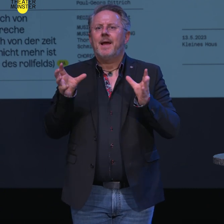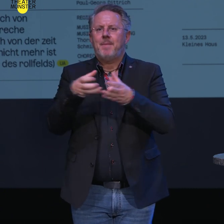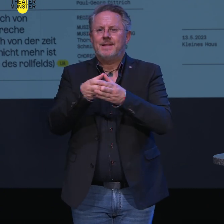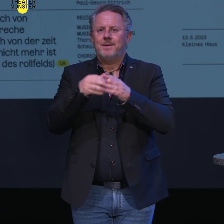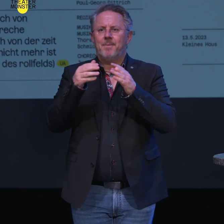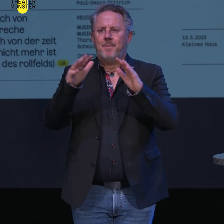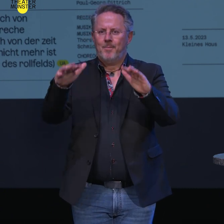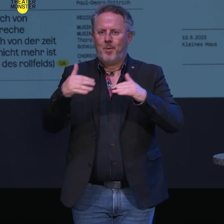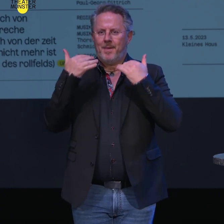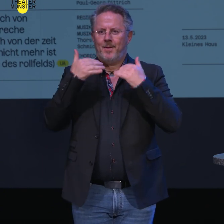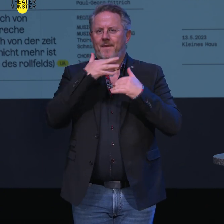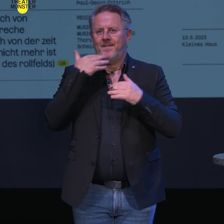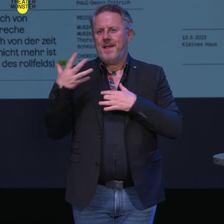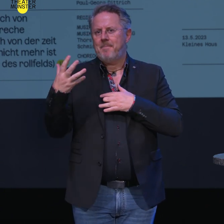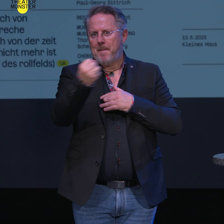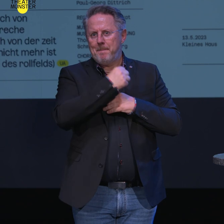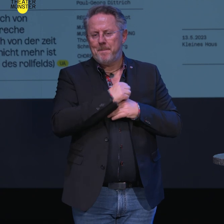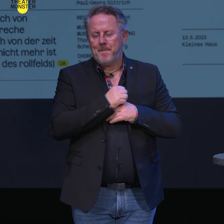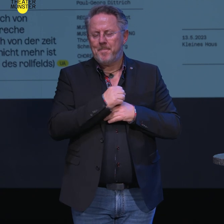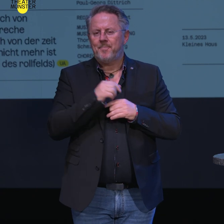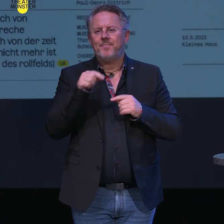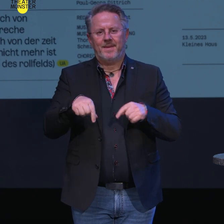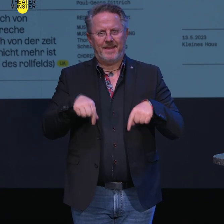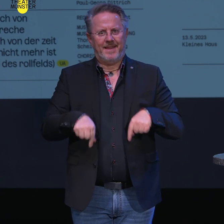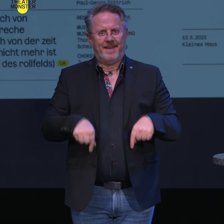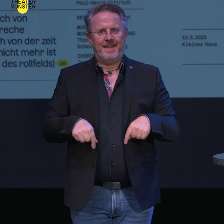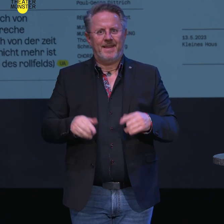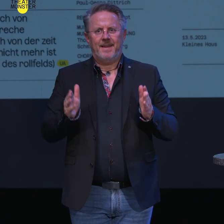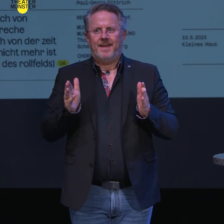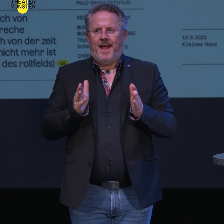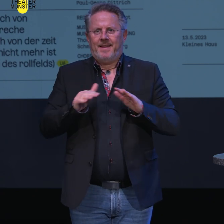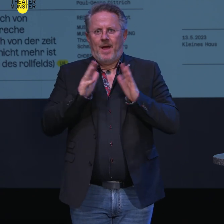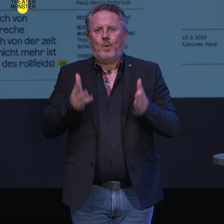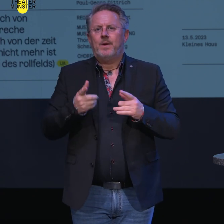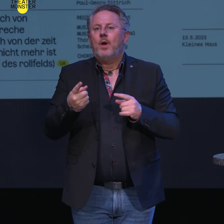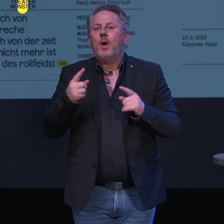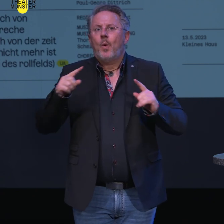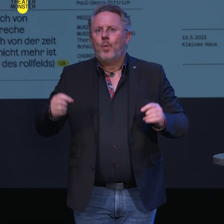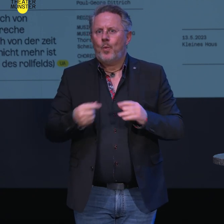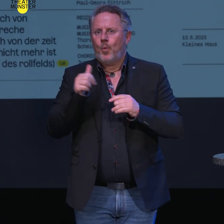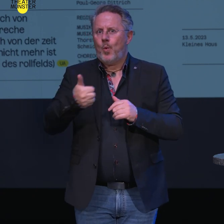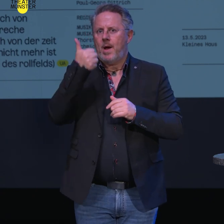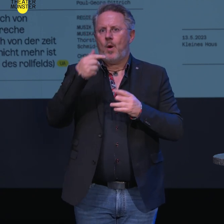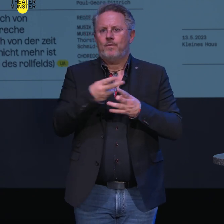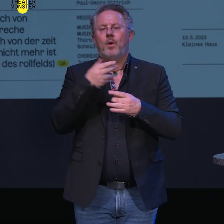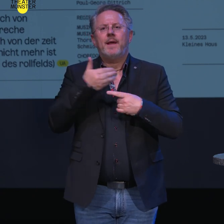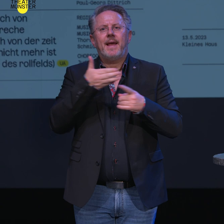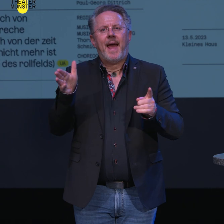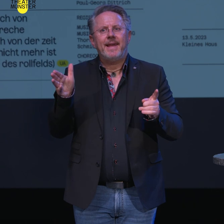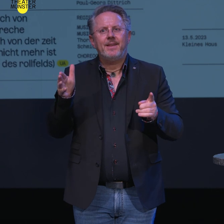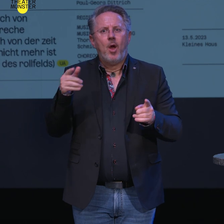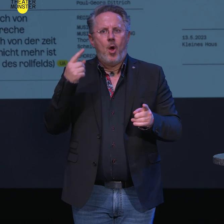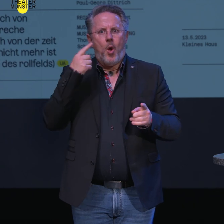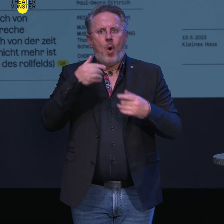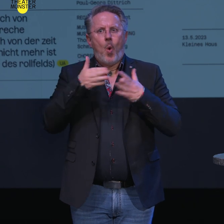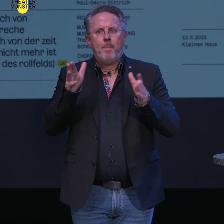erreichen können. Im kleinen Haus, hier also schließt die Uraufführung Great Open Eyes, die Saison im Musiktheater